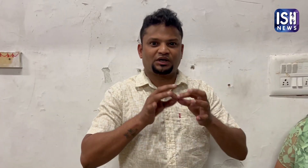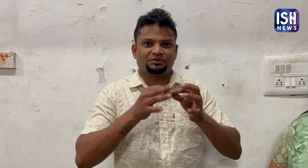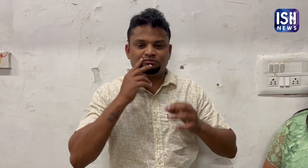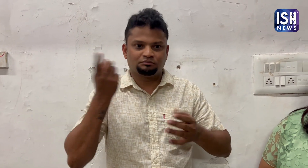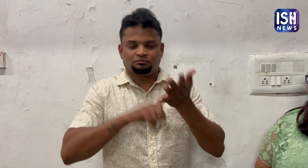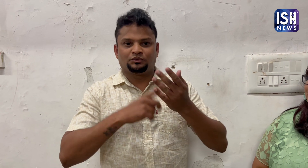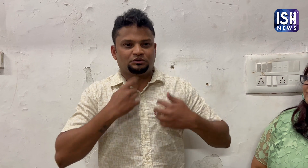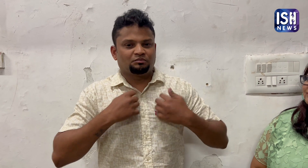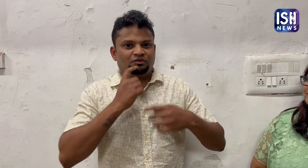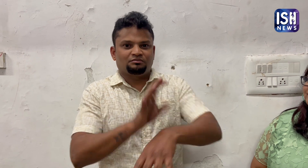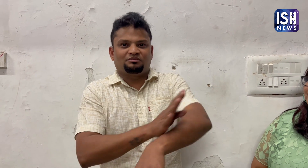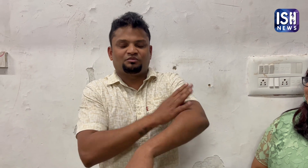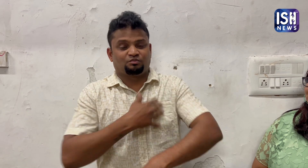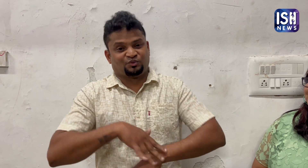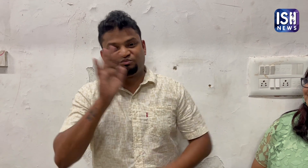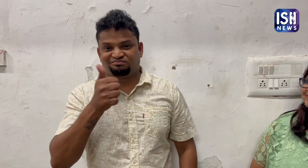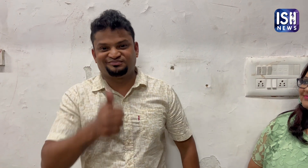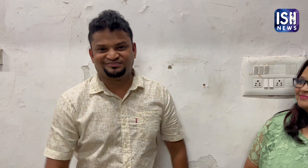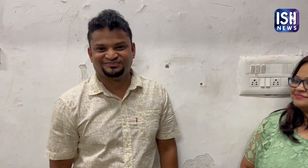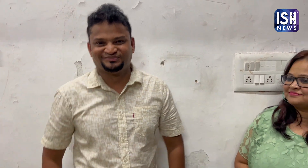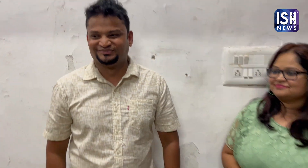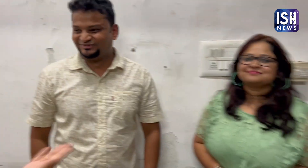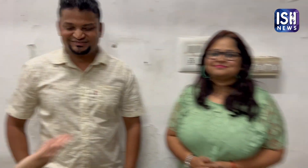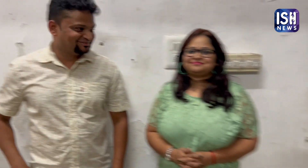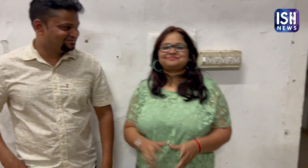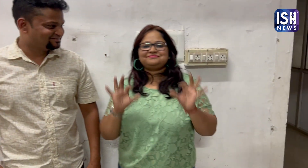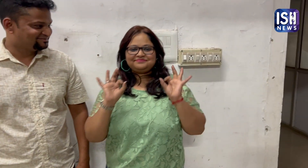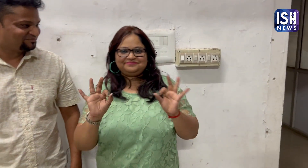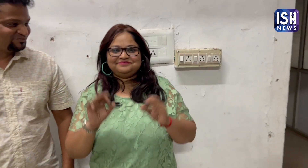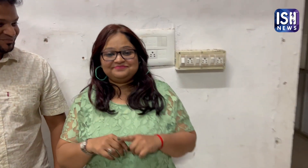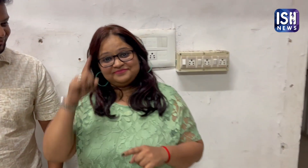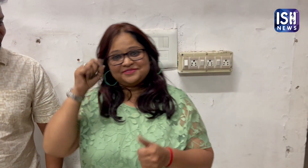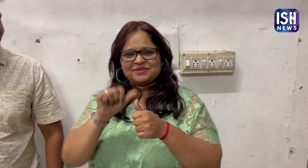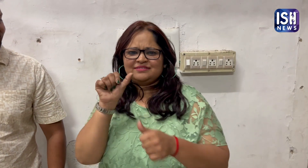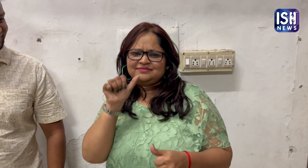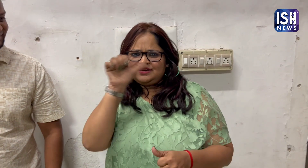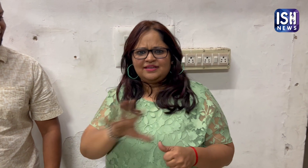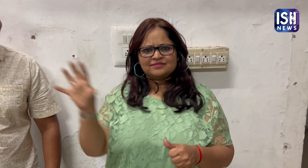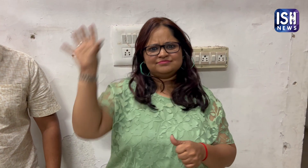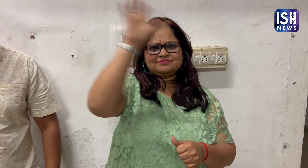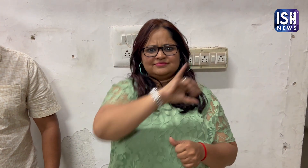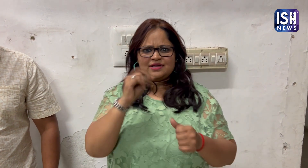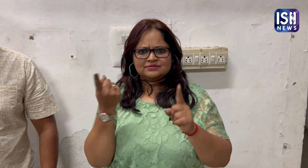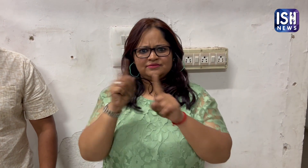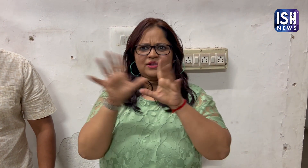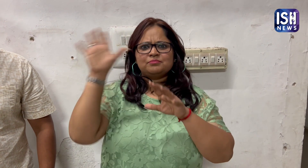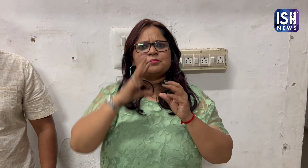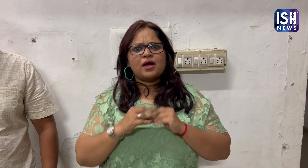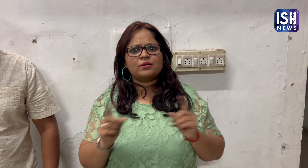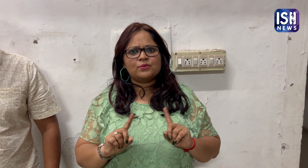आएसेल ब्याख्या के साथ देखना रोमान चक था, मेरे रॉंक्ते खड़े हो गए भारत के हर जगह में आएसेल के साथ एडीत्री की स्क्रीनिंग हो रही थी